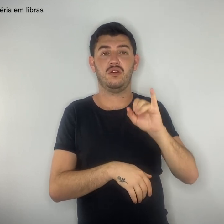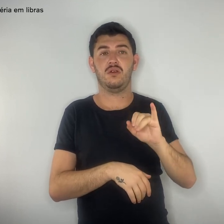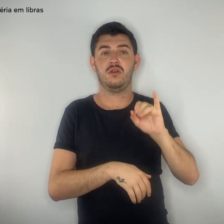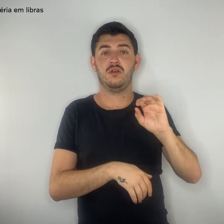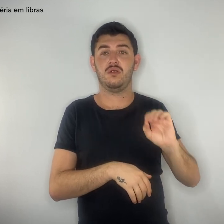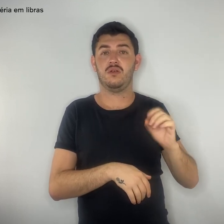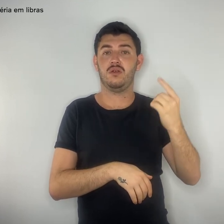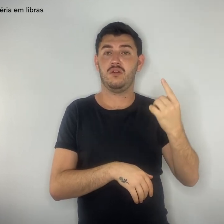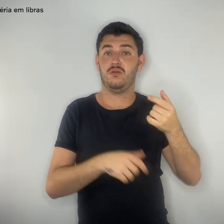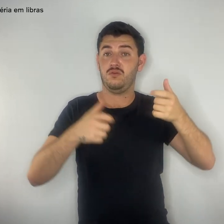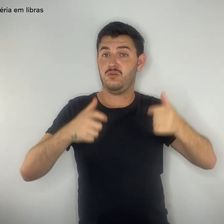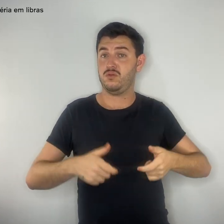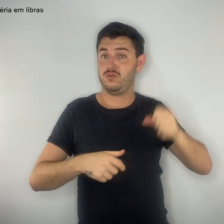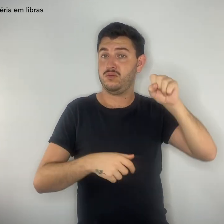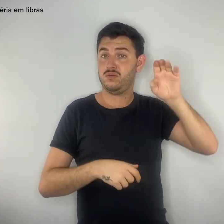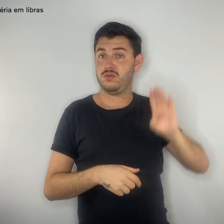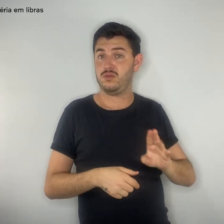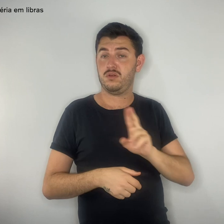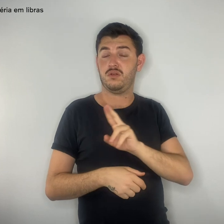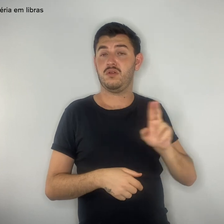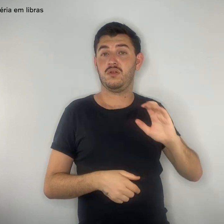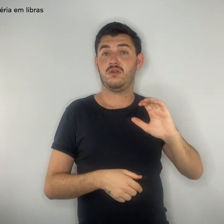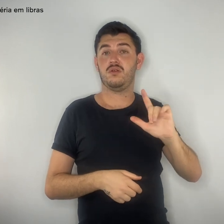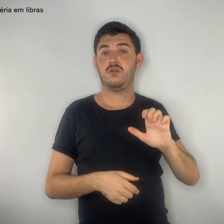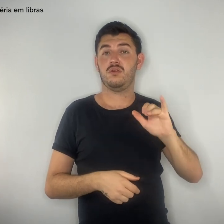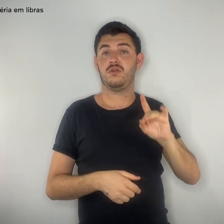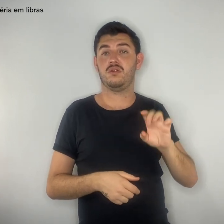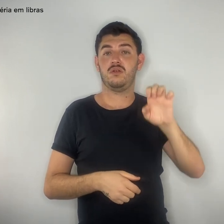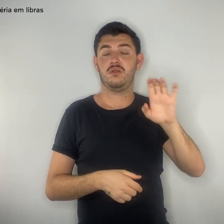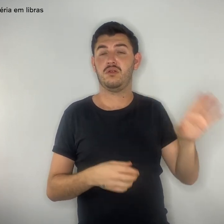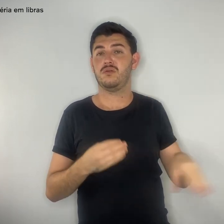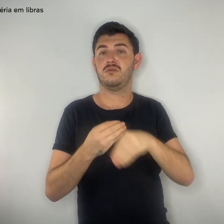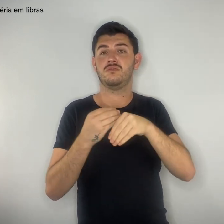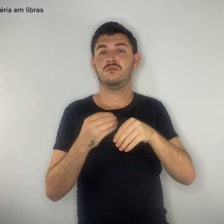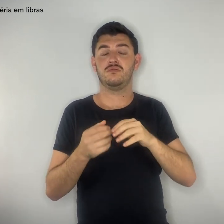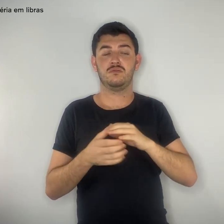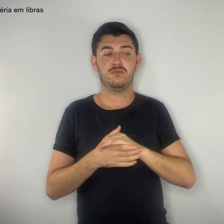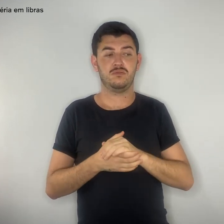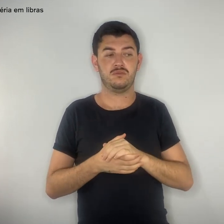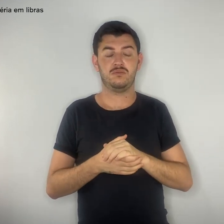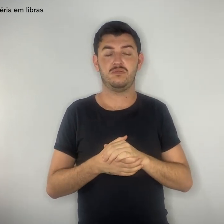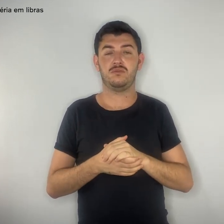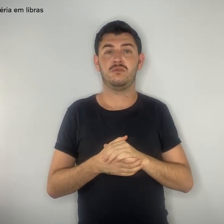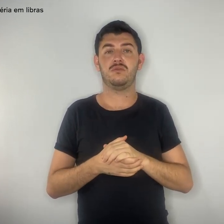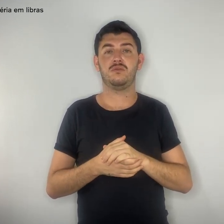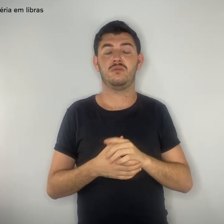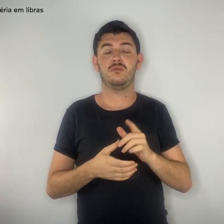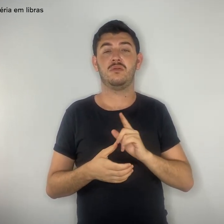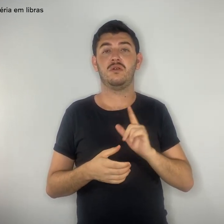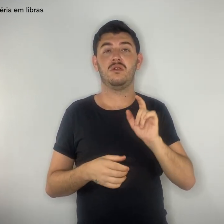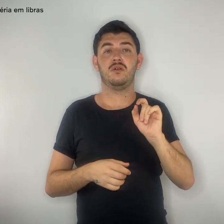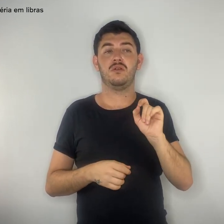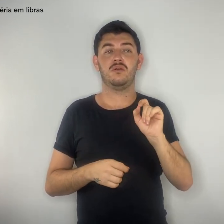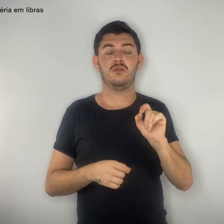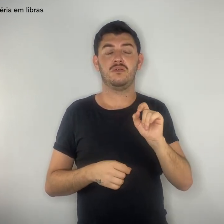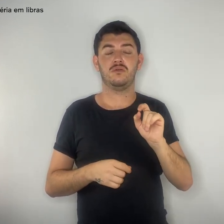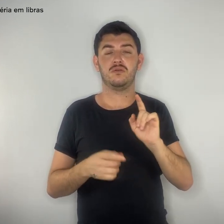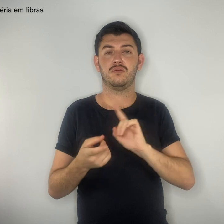Cunha Souza, que completa A composição das integrações inversas e classes